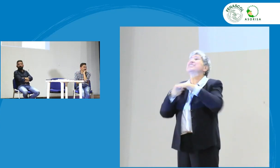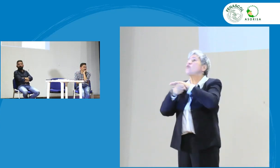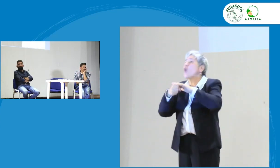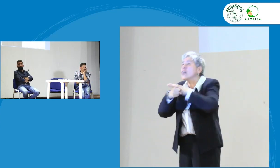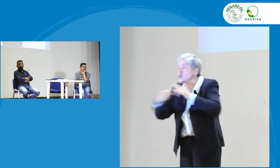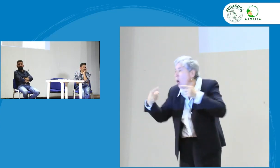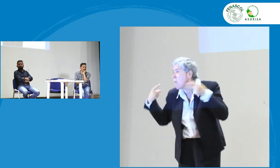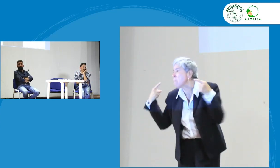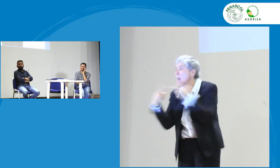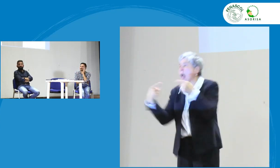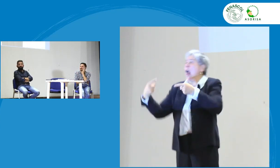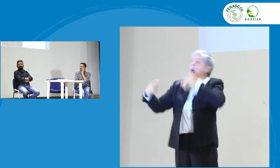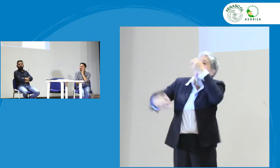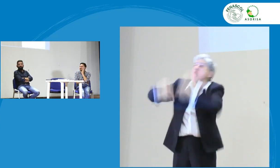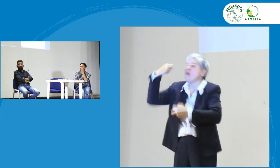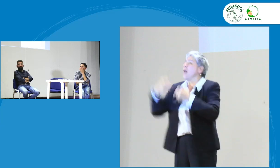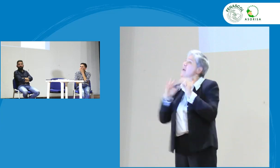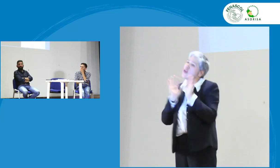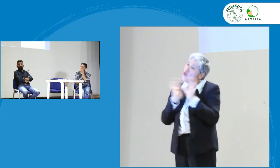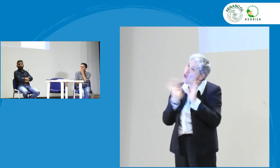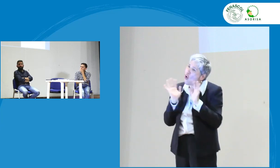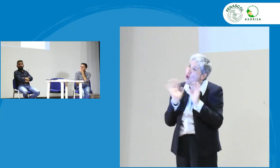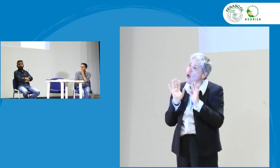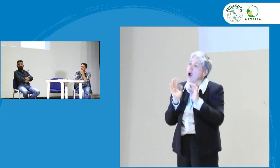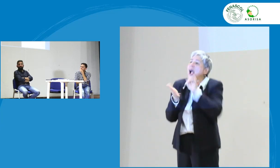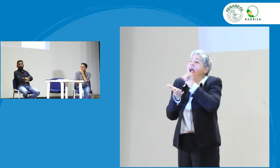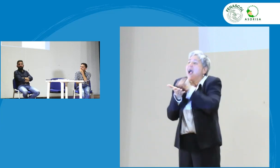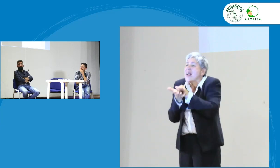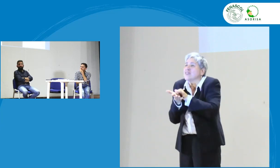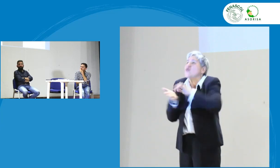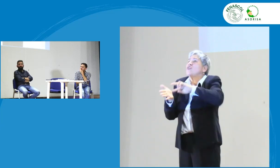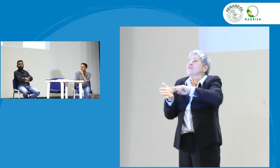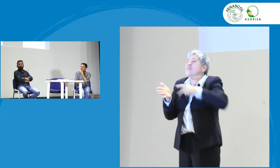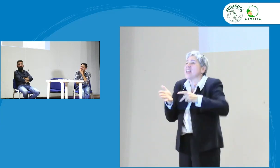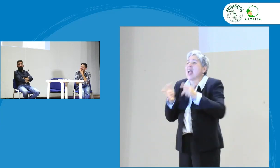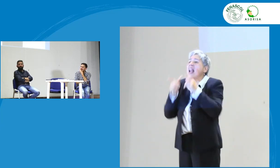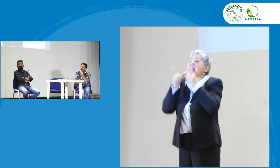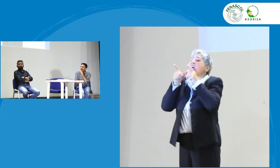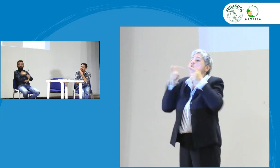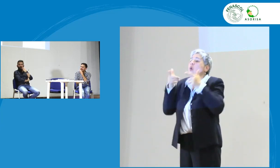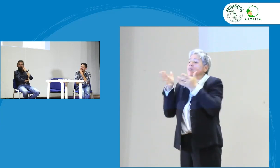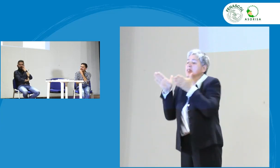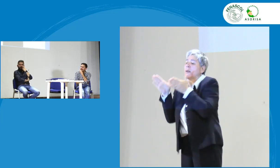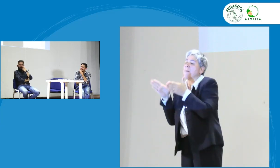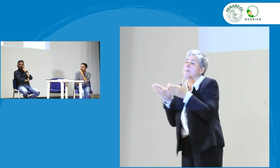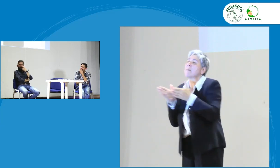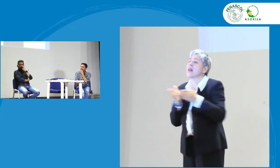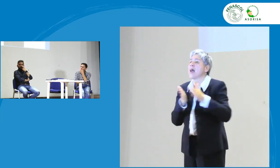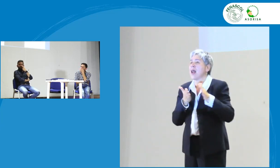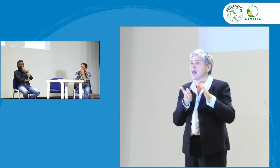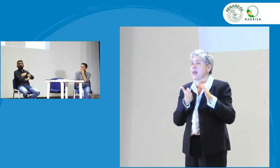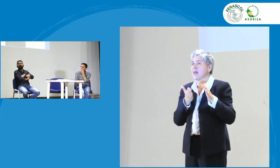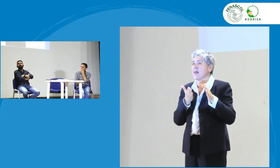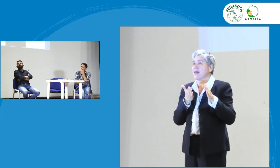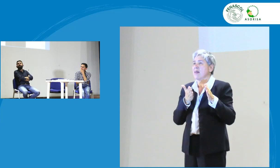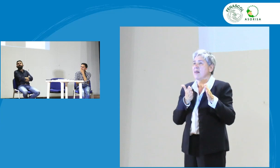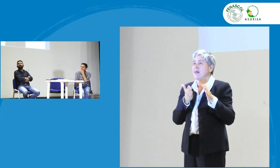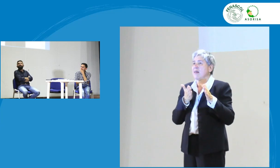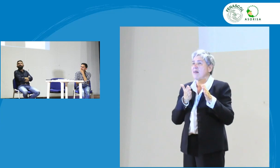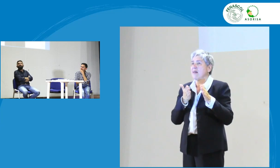hablando no es una situación de pelea estamos que esto significa que la planeación lingüística esto es lo que